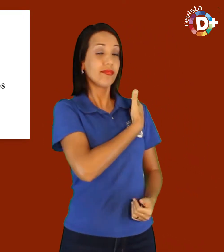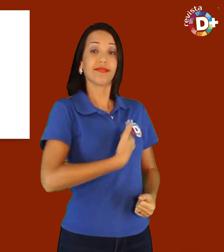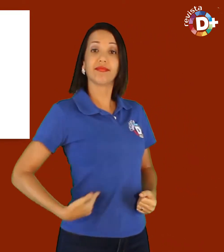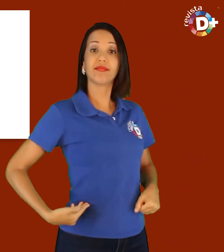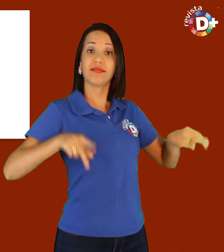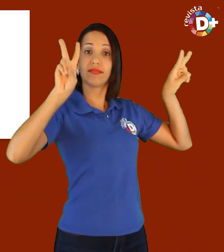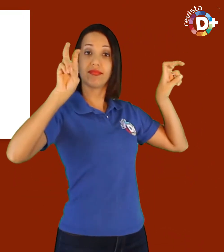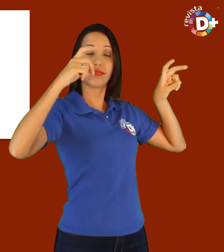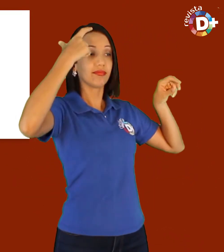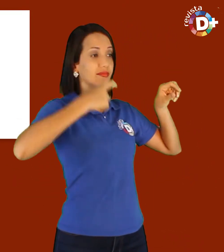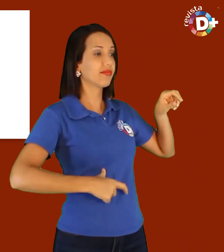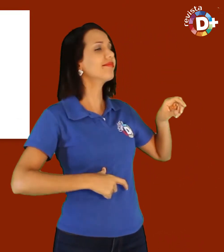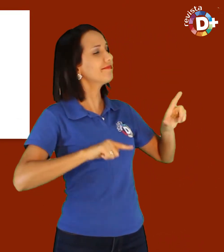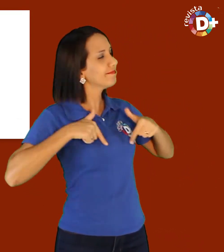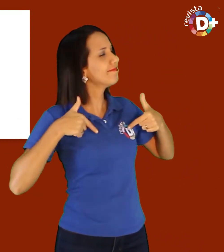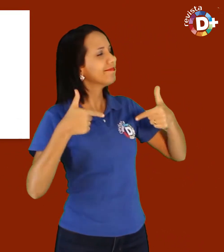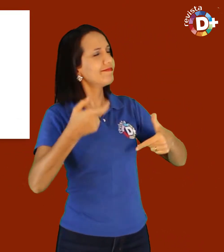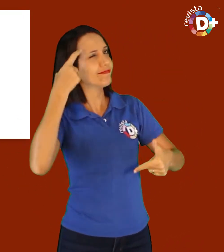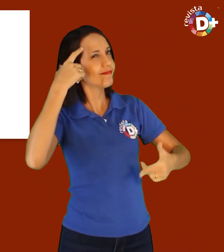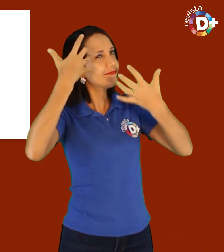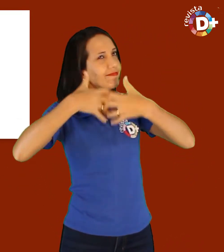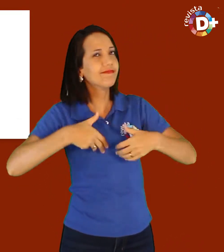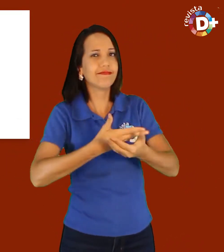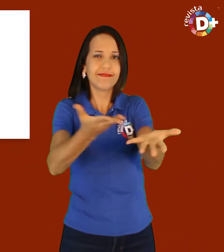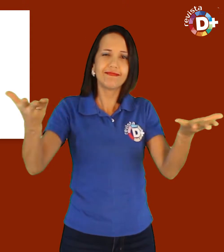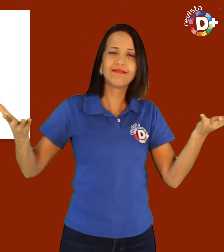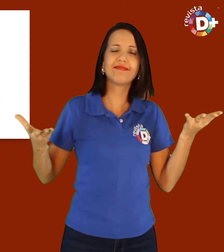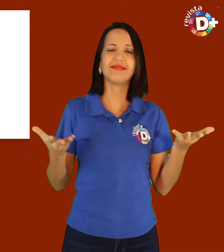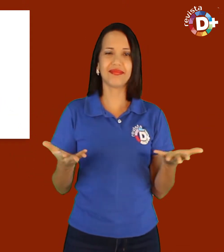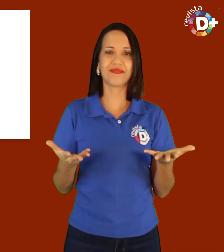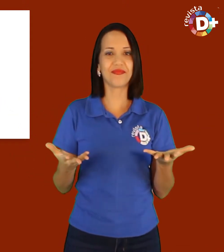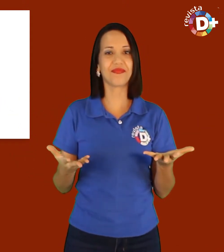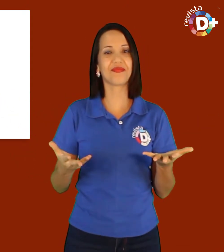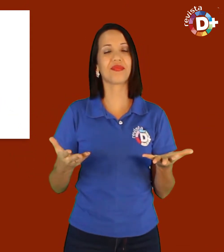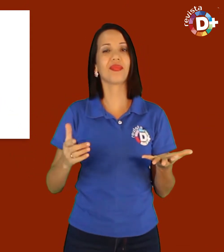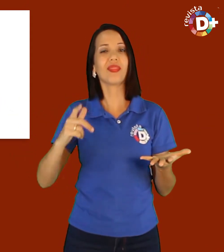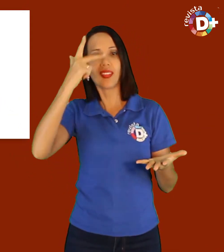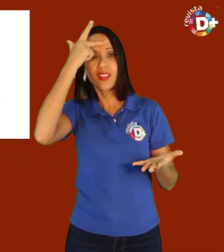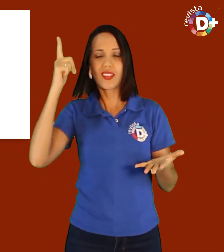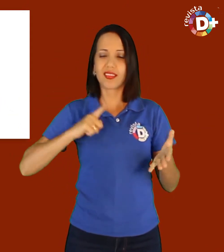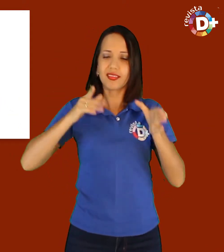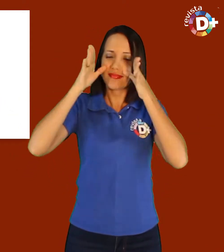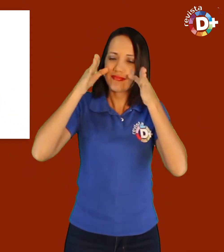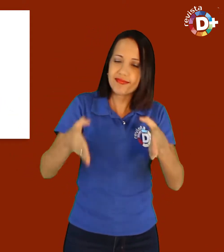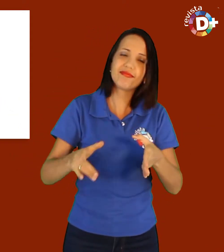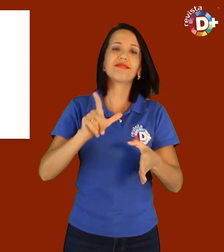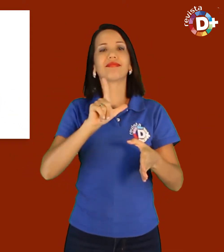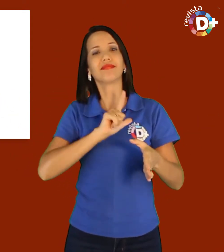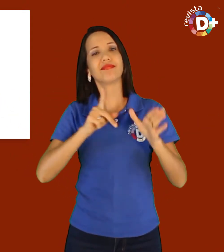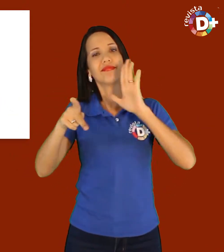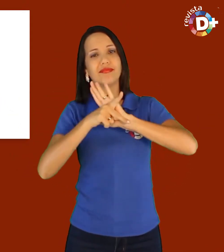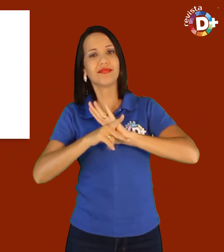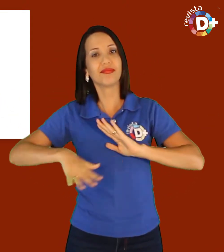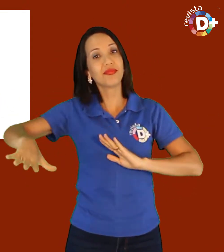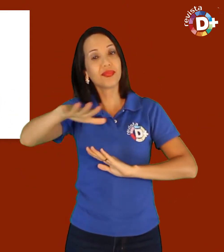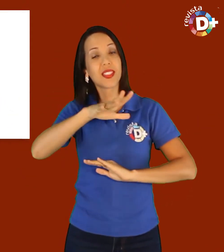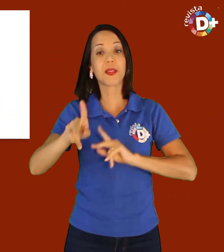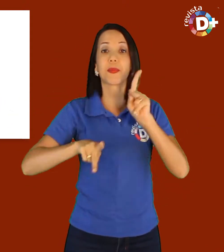Vida pública, como o próprio nome diz, é o trabalho realizado pensado no bem comum. Quem é investido de um